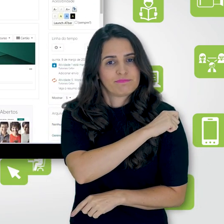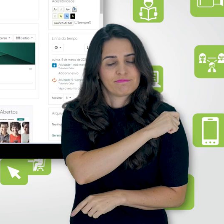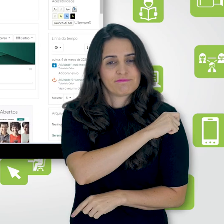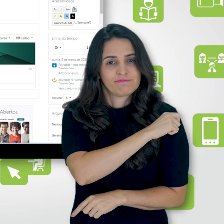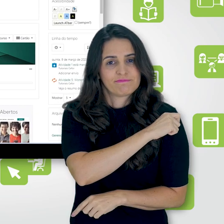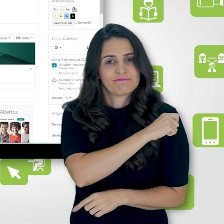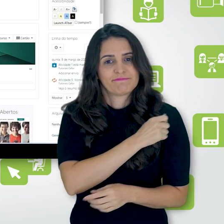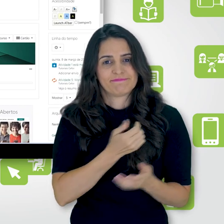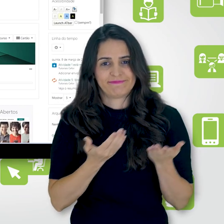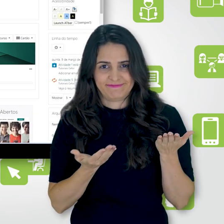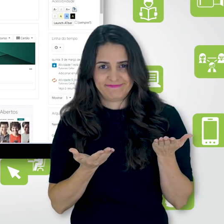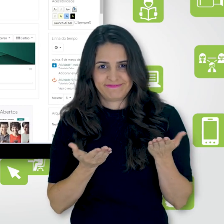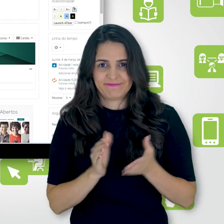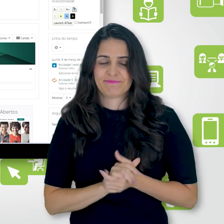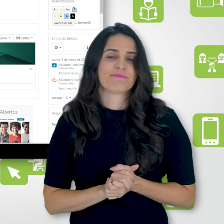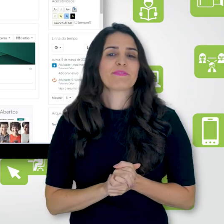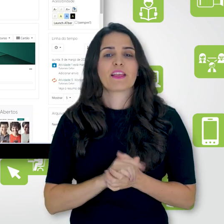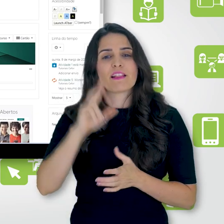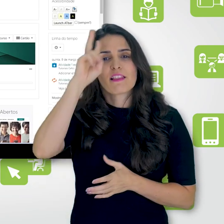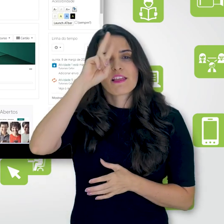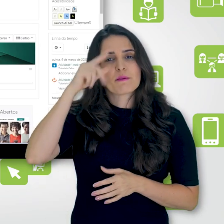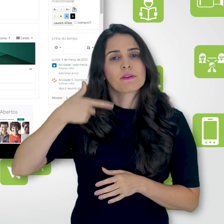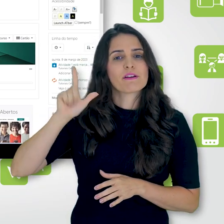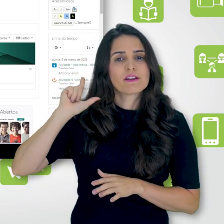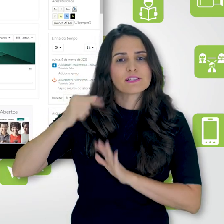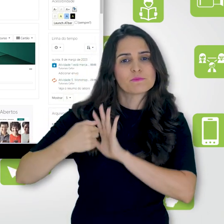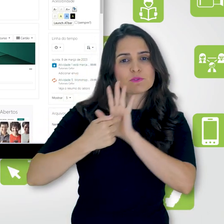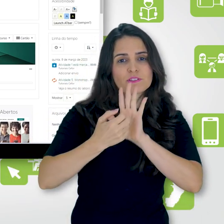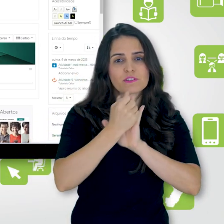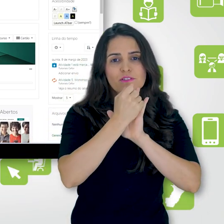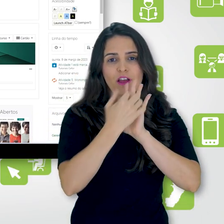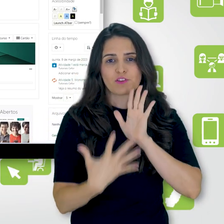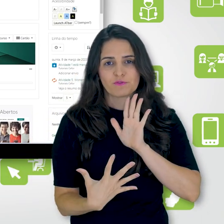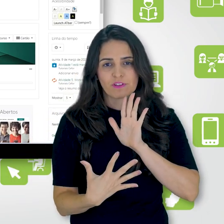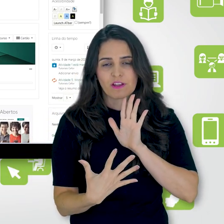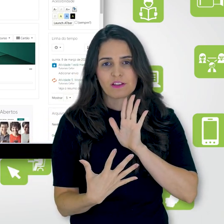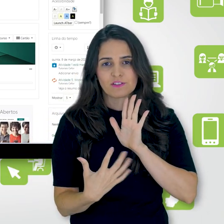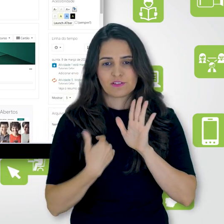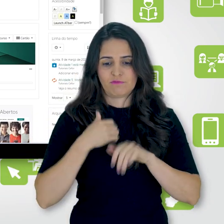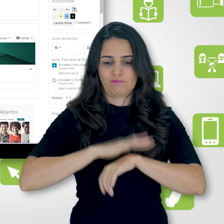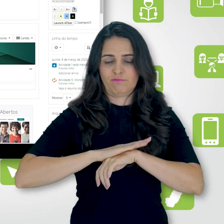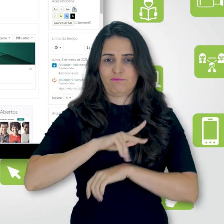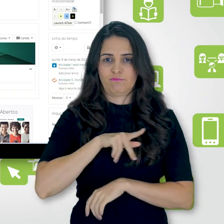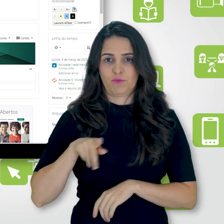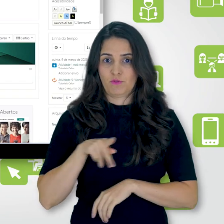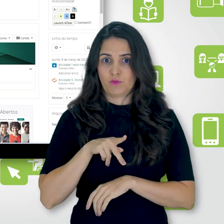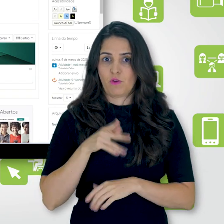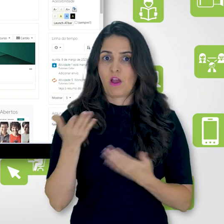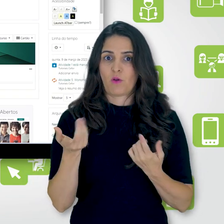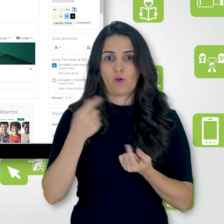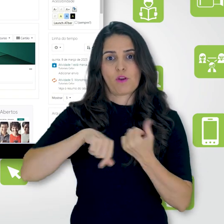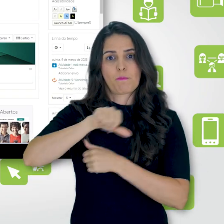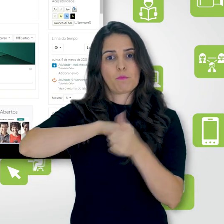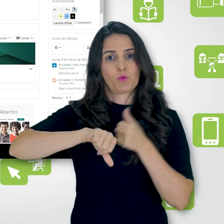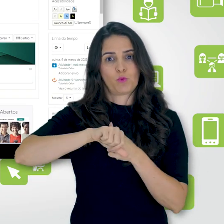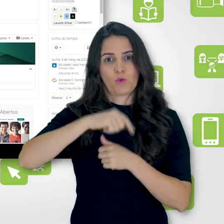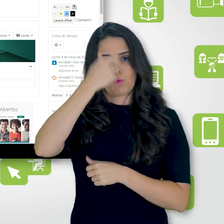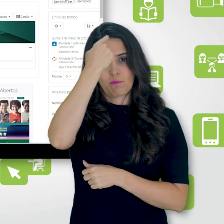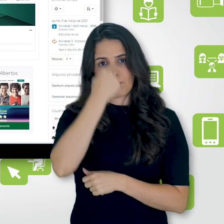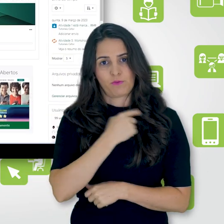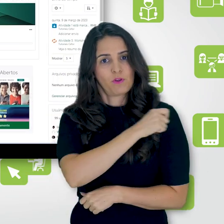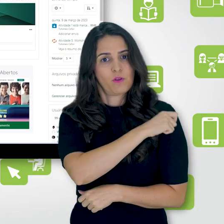E aí, veja o curso que eu estava mostrando aquelas atividades na visão de professor. Para o aluno,